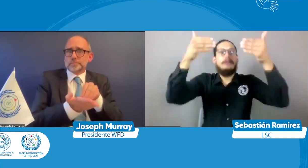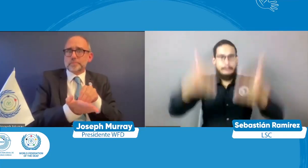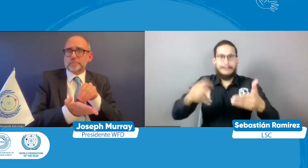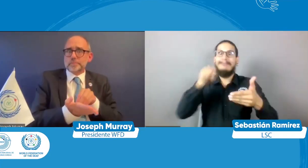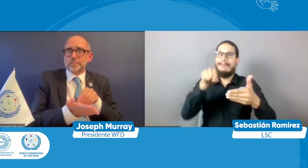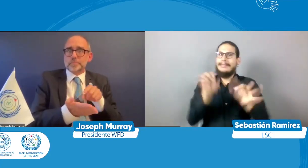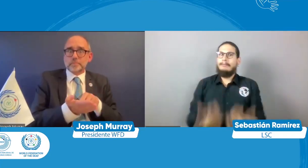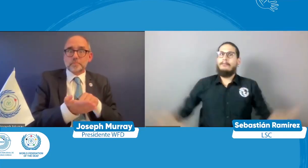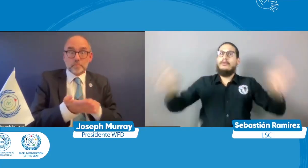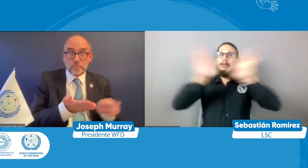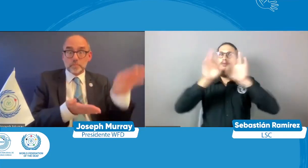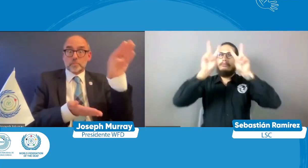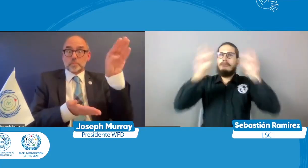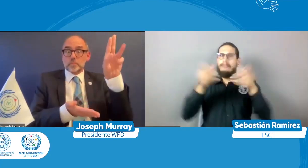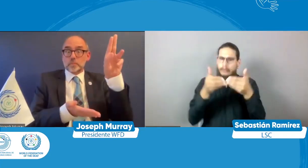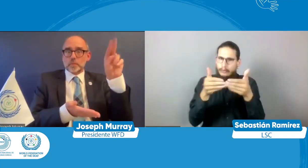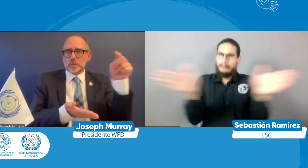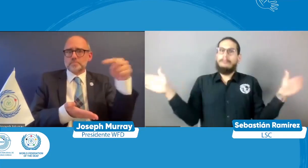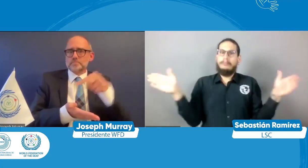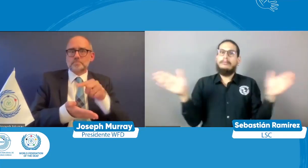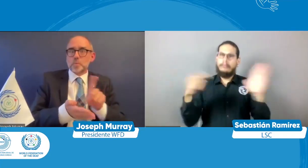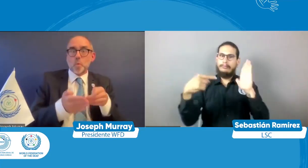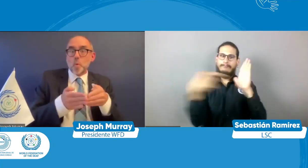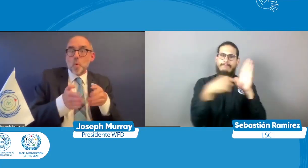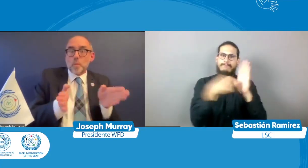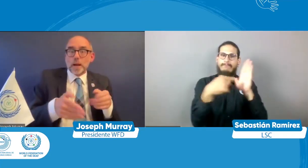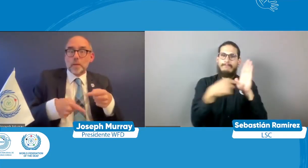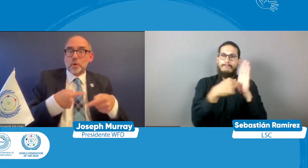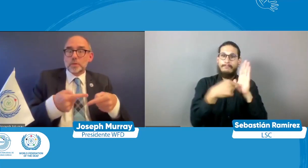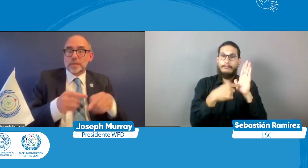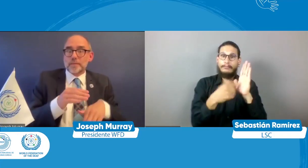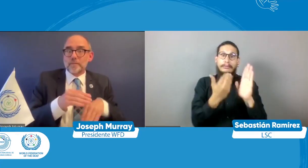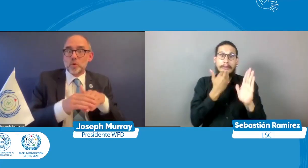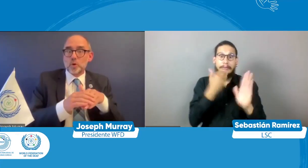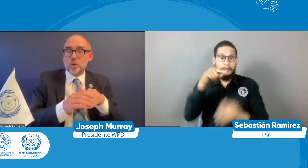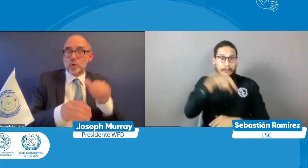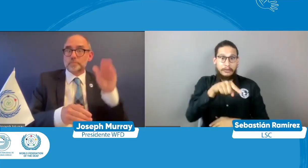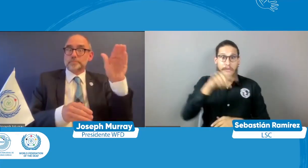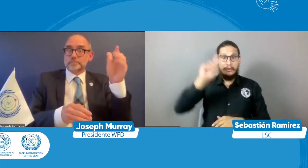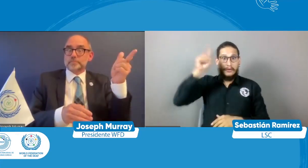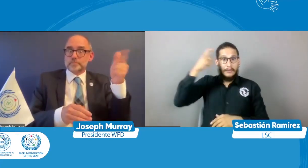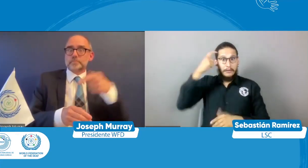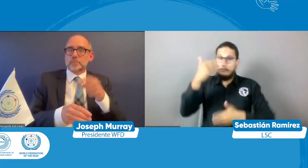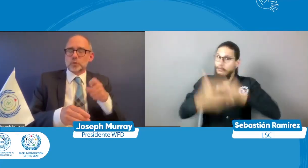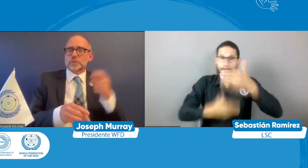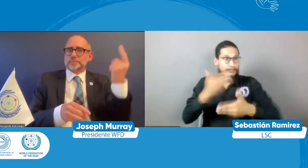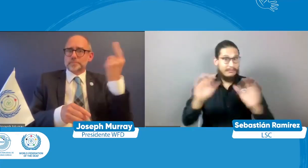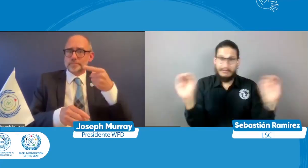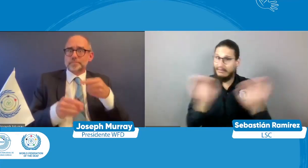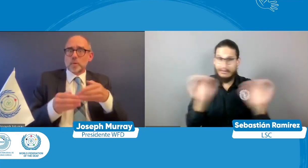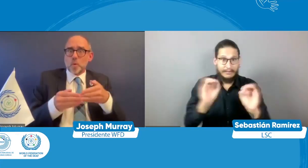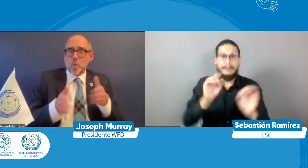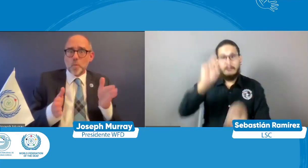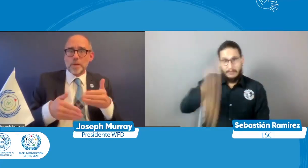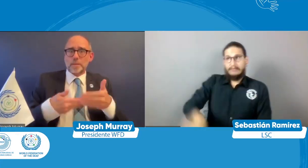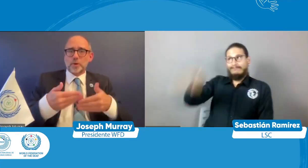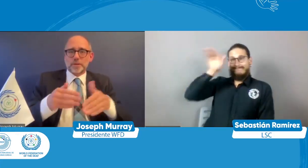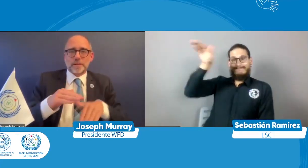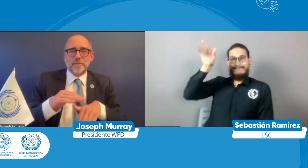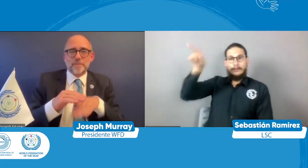habla acerca de ese abrirse de manera completa pues la Organización de las Naciones Unidas está pendiente de